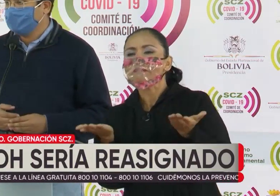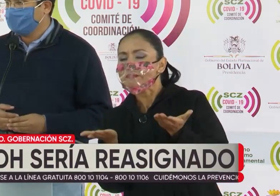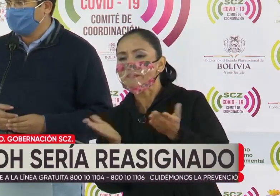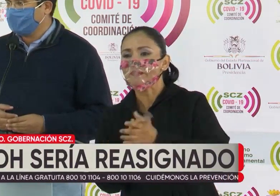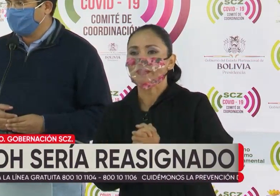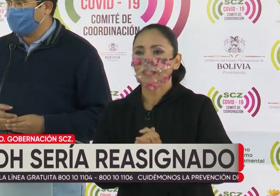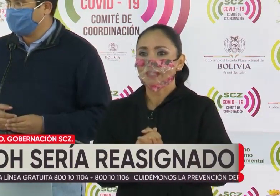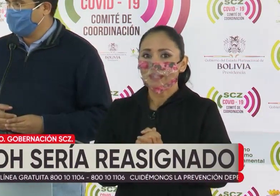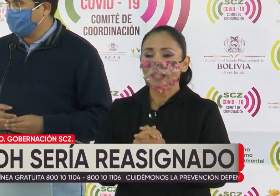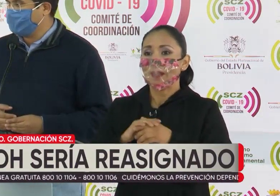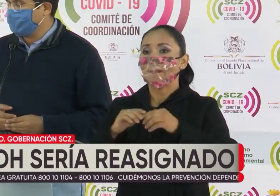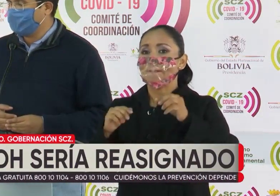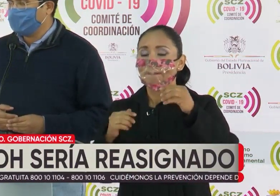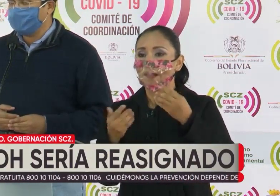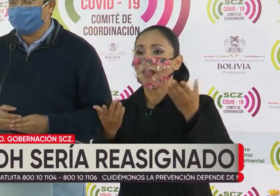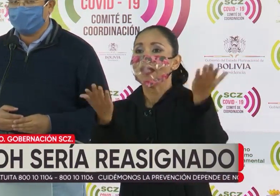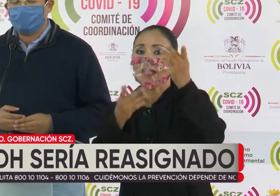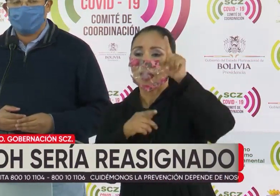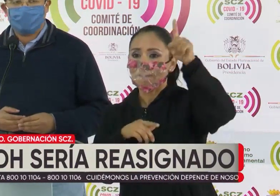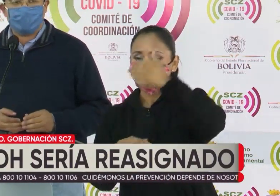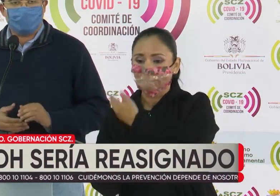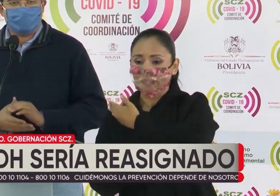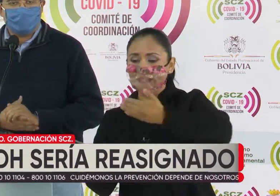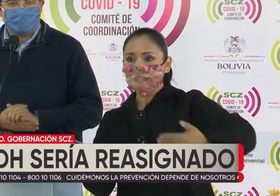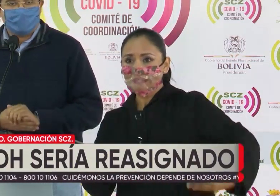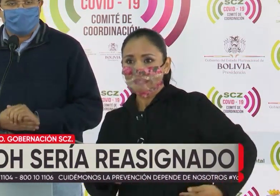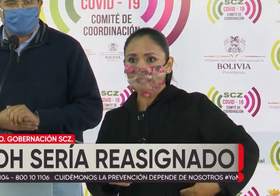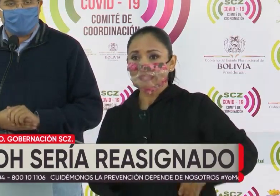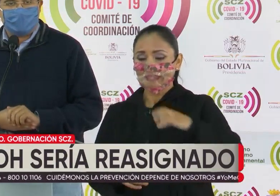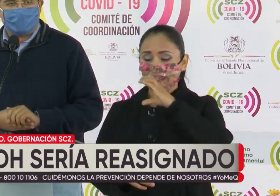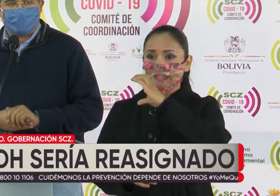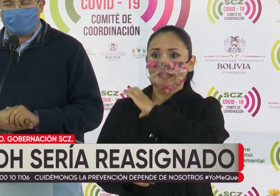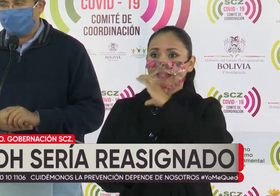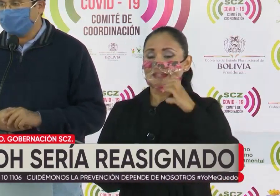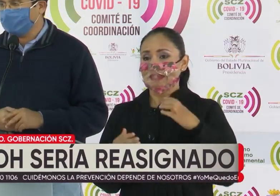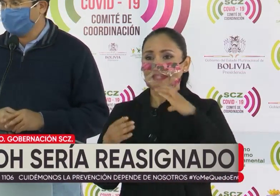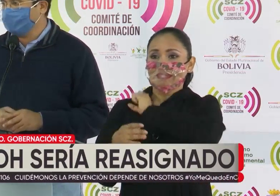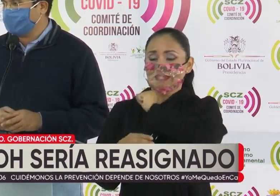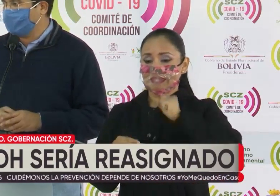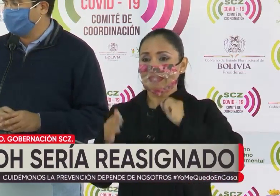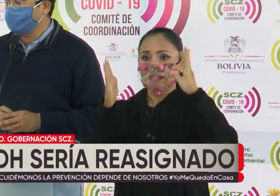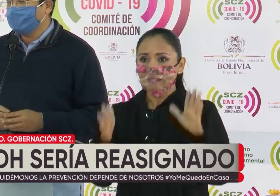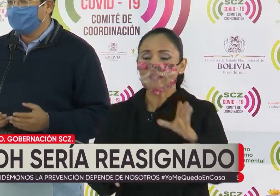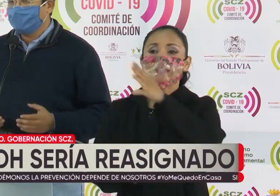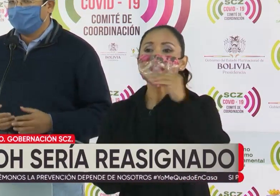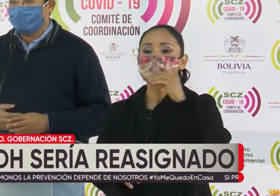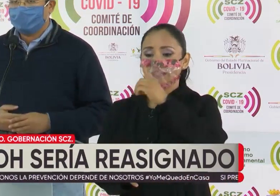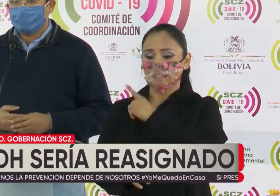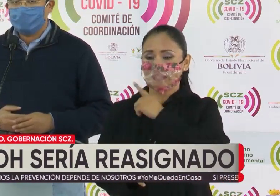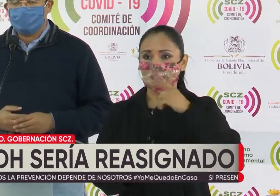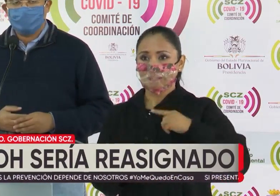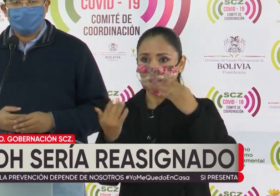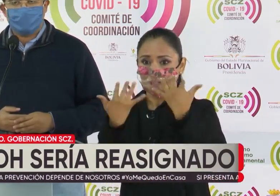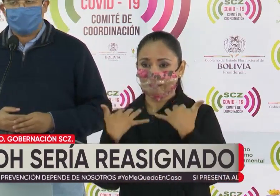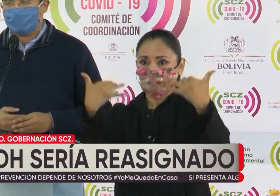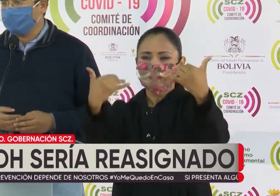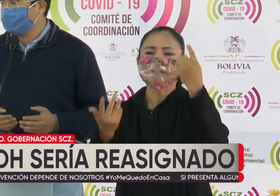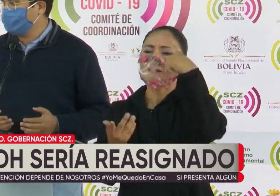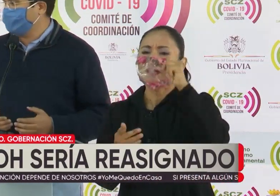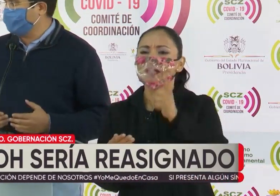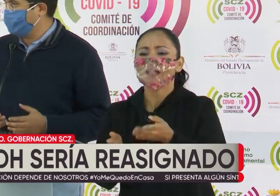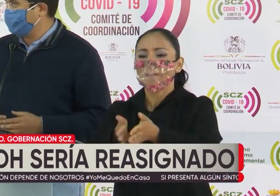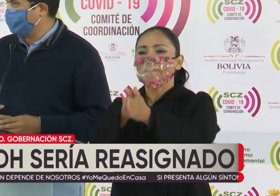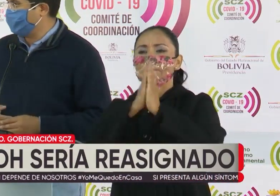la presidenta de la Cámara de Senadores como de la Cámara de Diputados una solicitud de